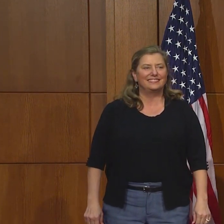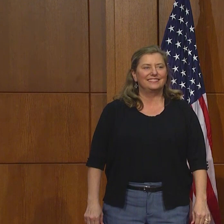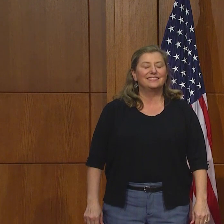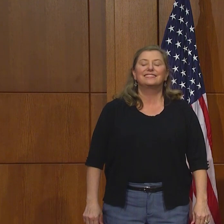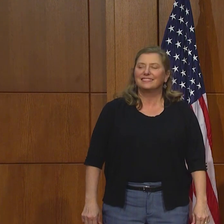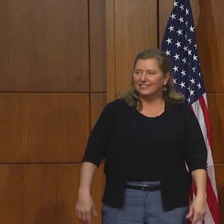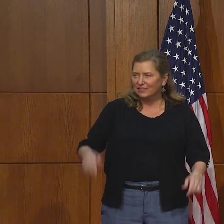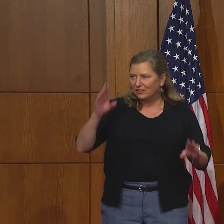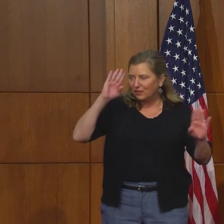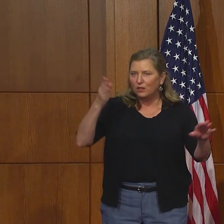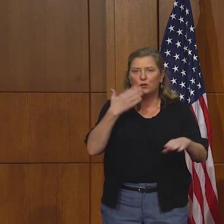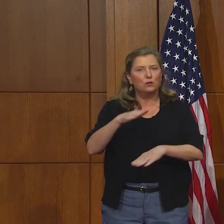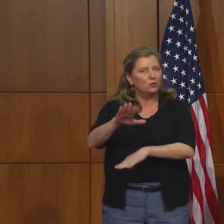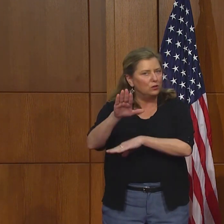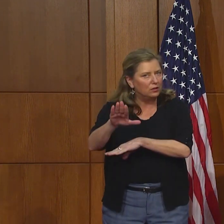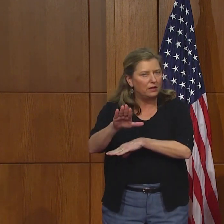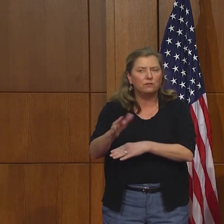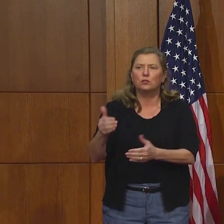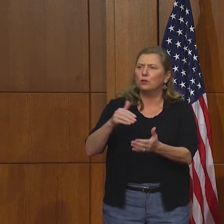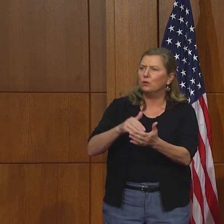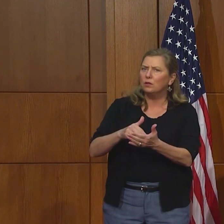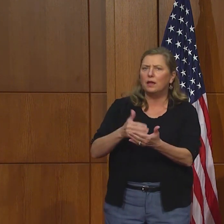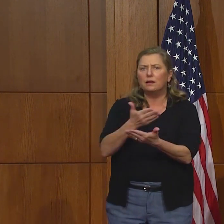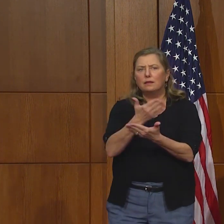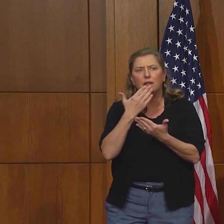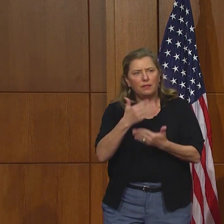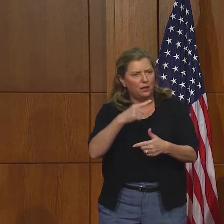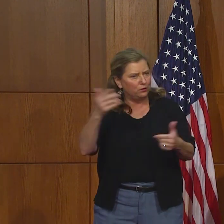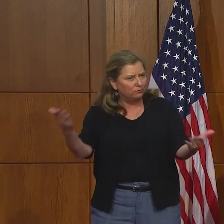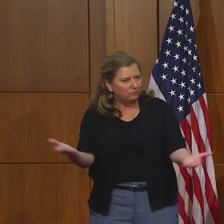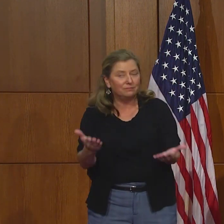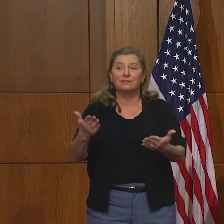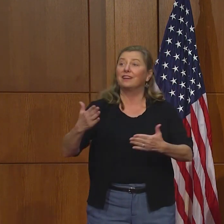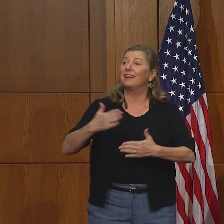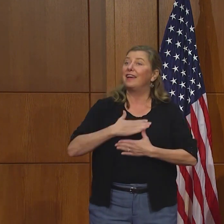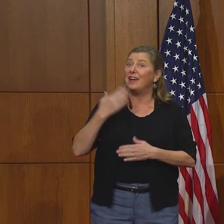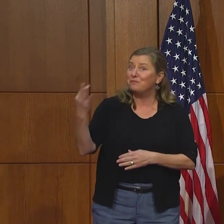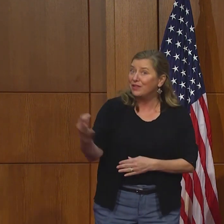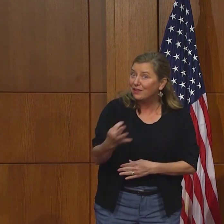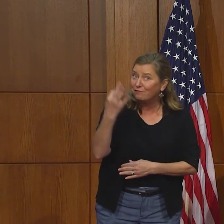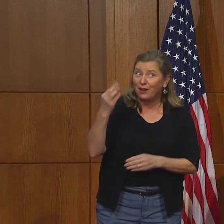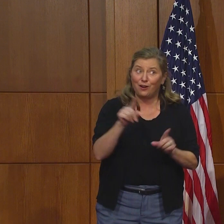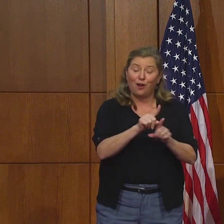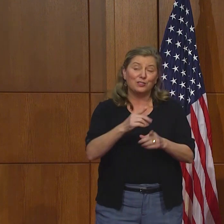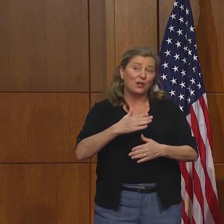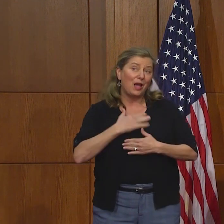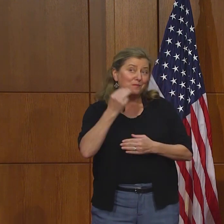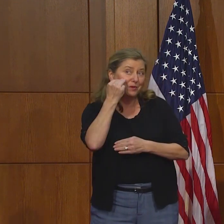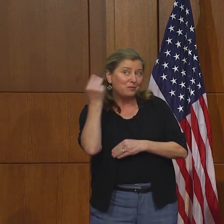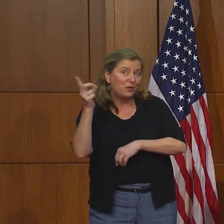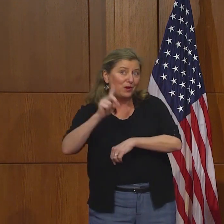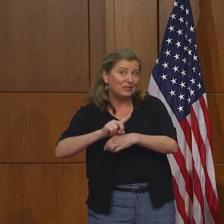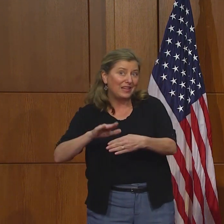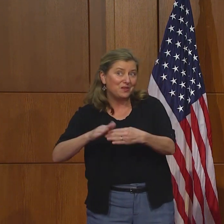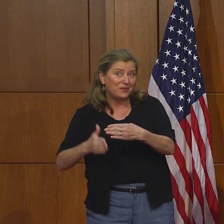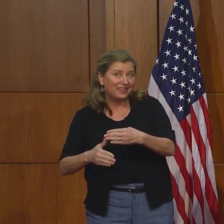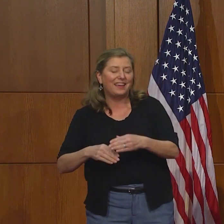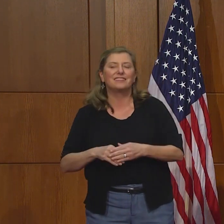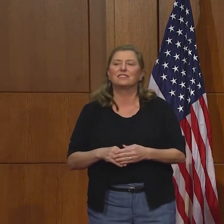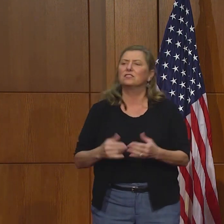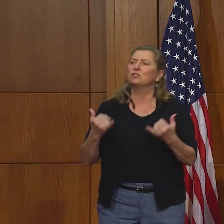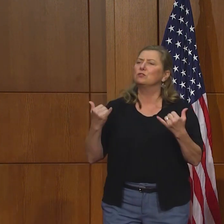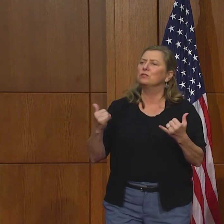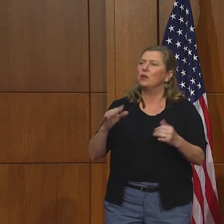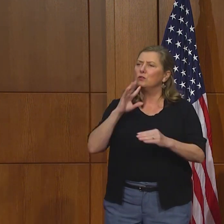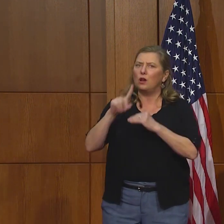Buenas tardes y gracias nuevamente por estar aquí. Feliz fin de semana de remembranza